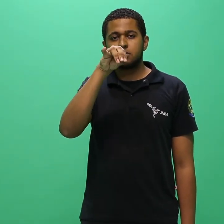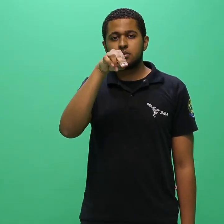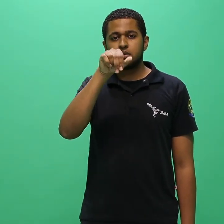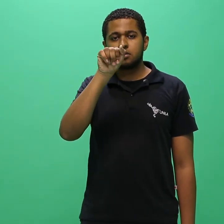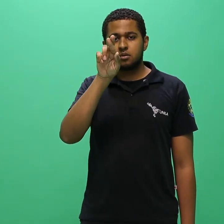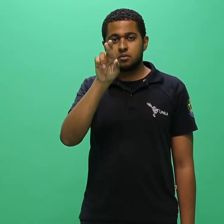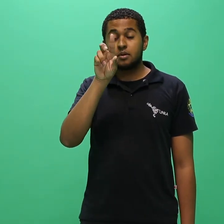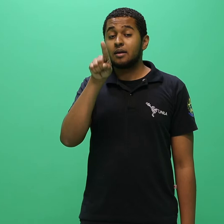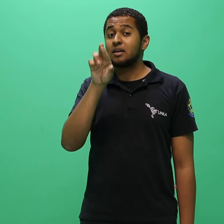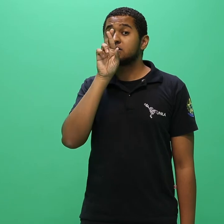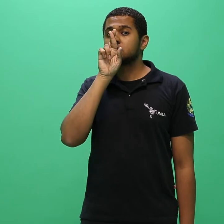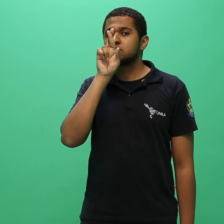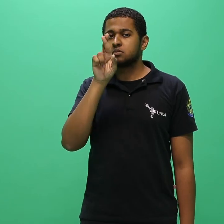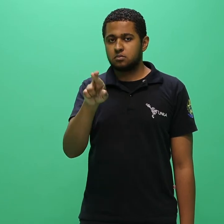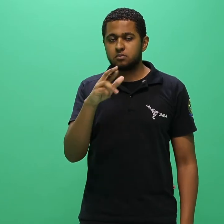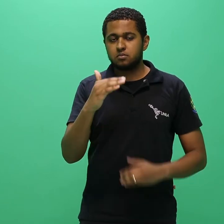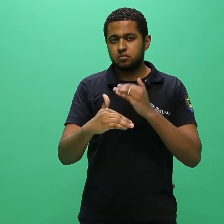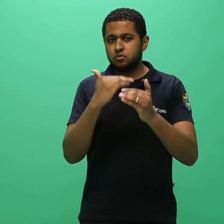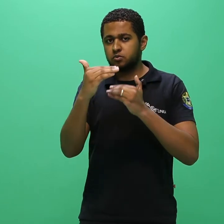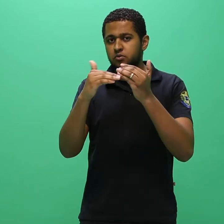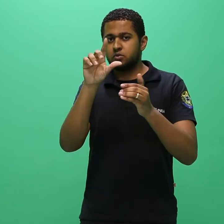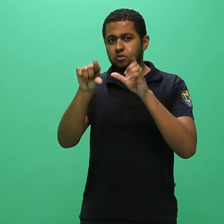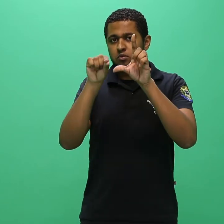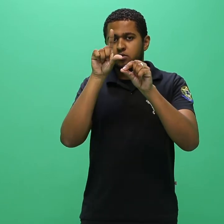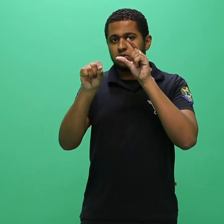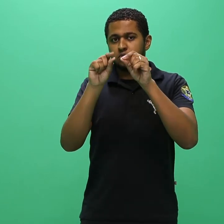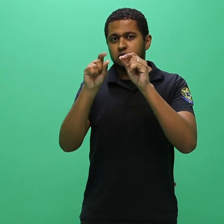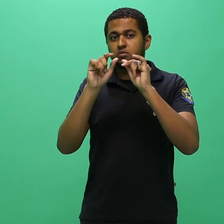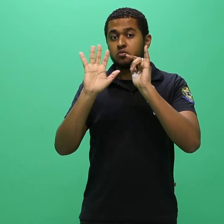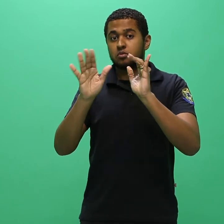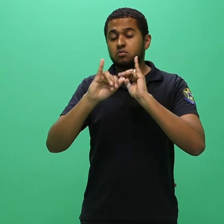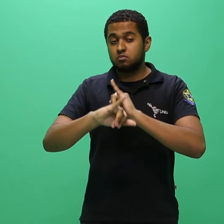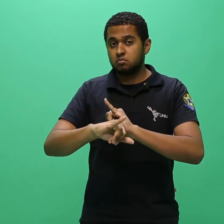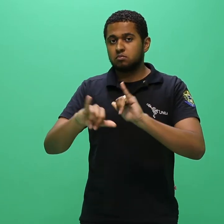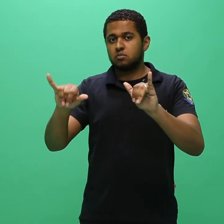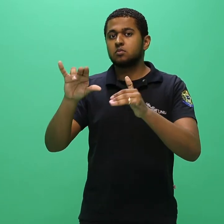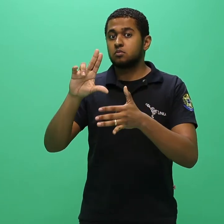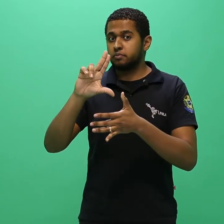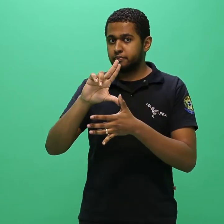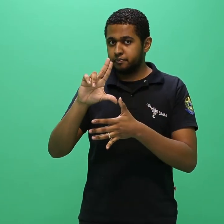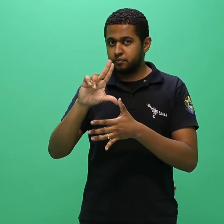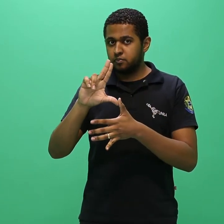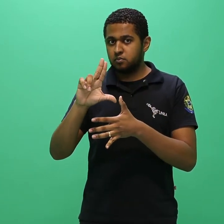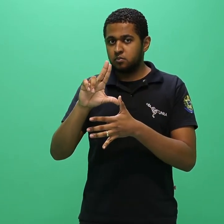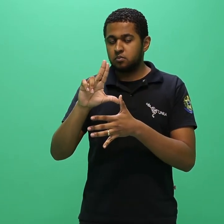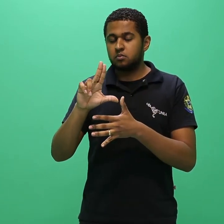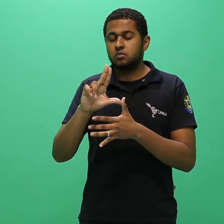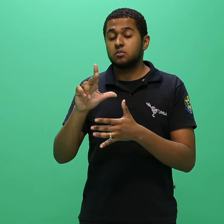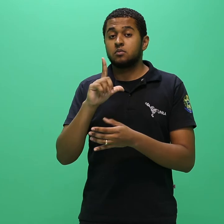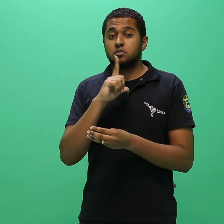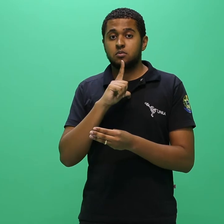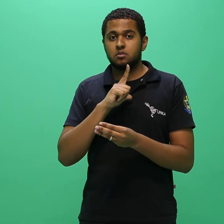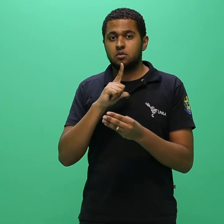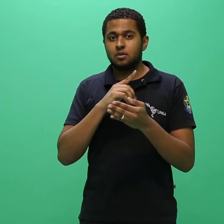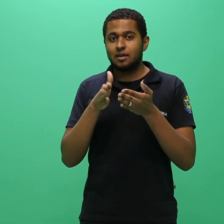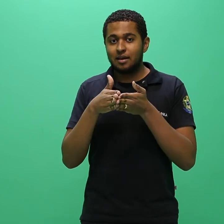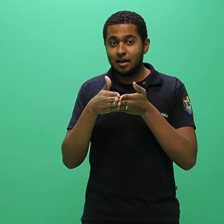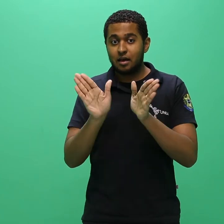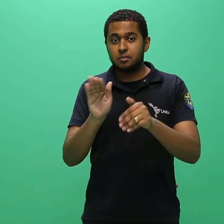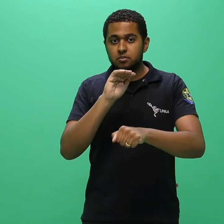seletivo divulgado pela ONILA e do qual abre-se prazo para interposições de recurso pelos